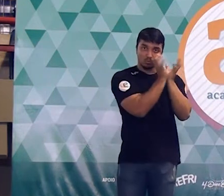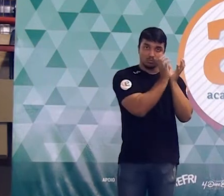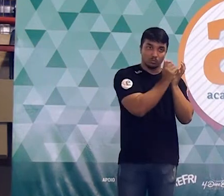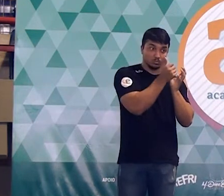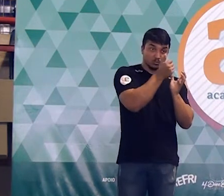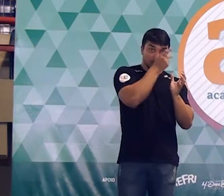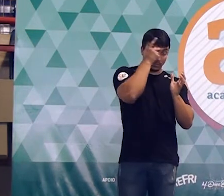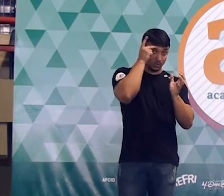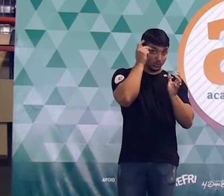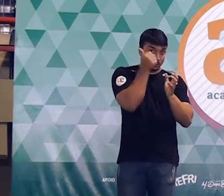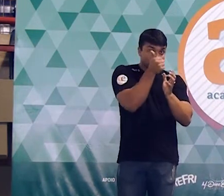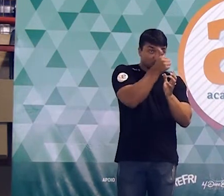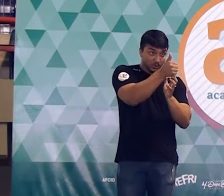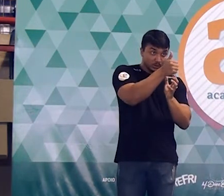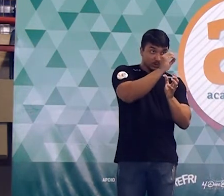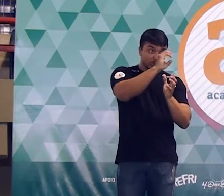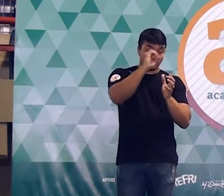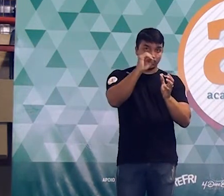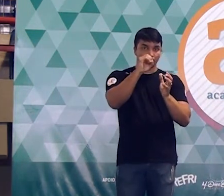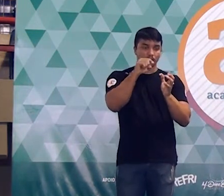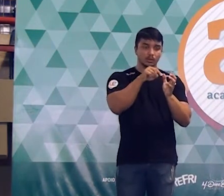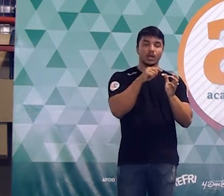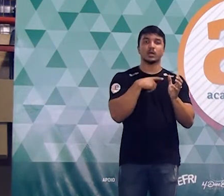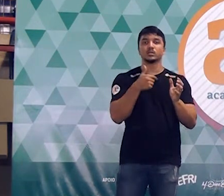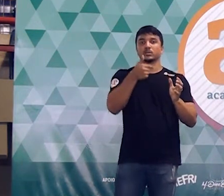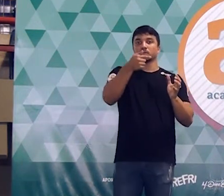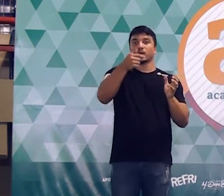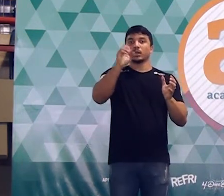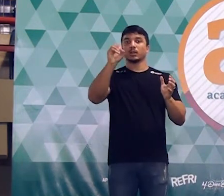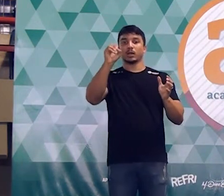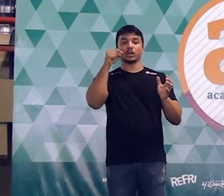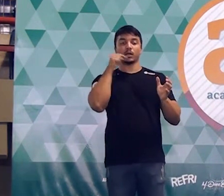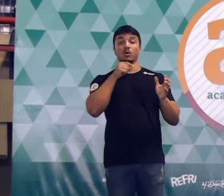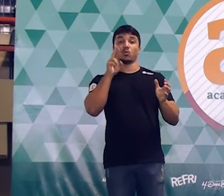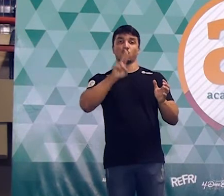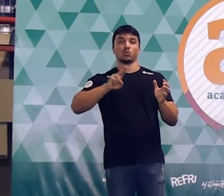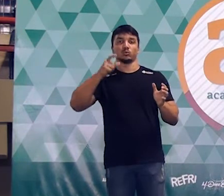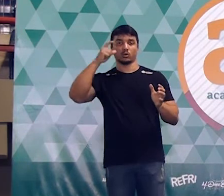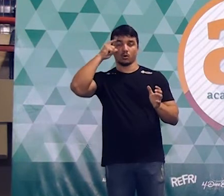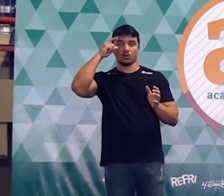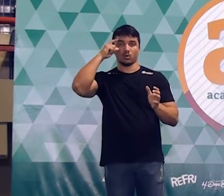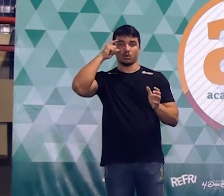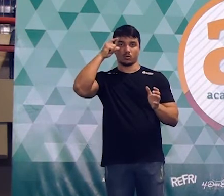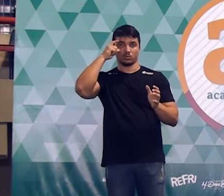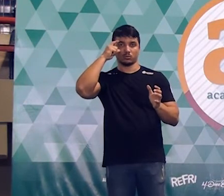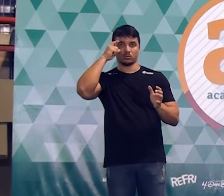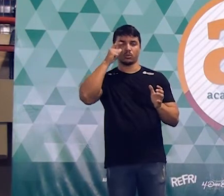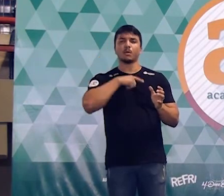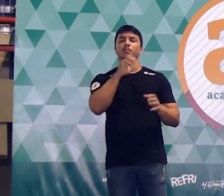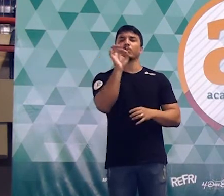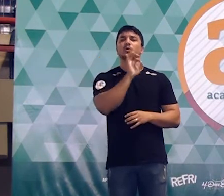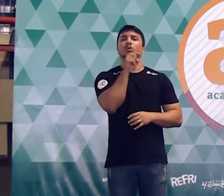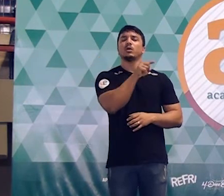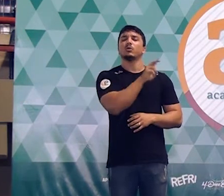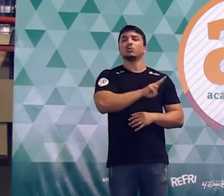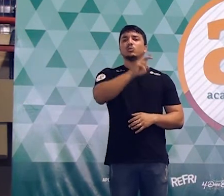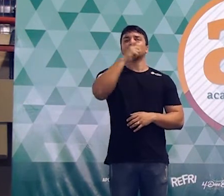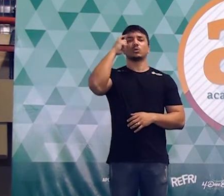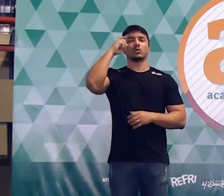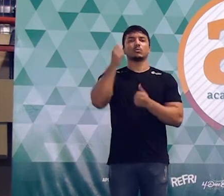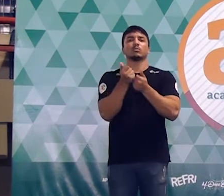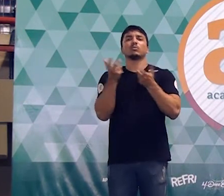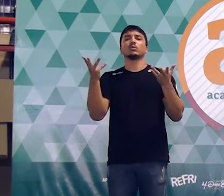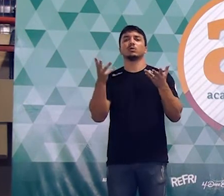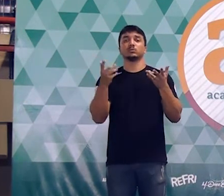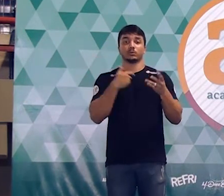Dessas 100 pessoas, 70 delas usam óculos. Qual é o percentual de pessoas que usam óculos? É